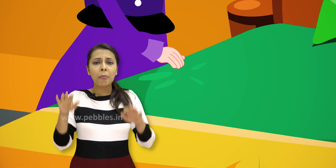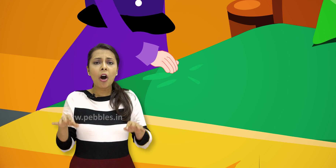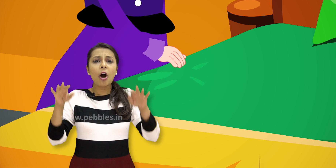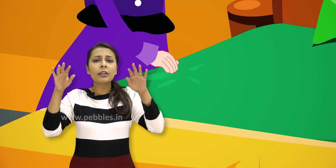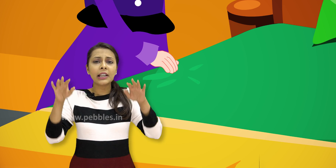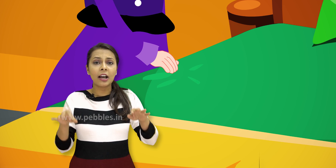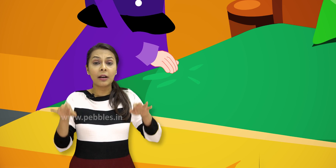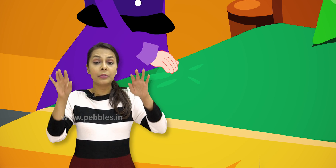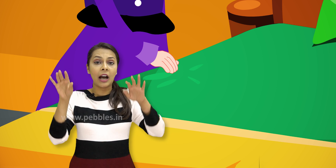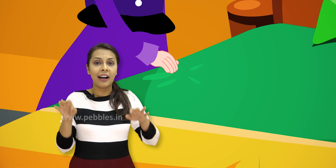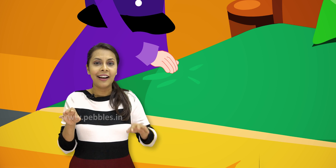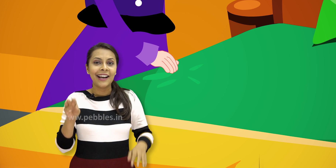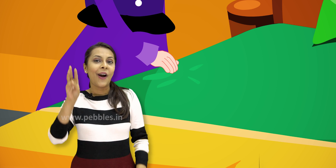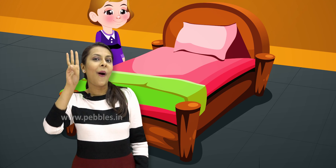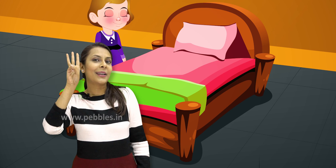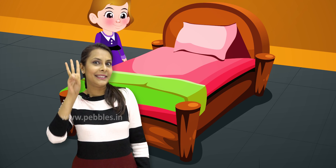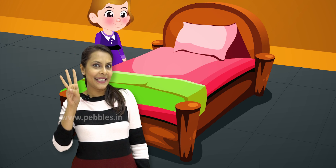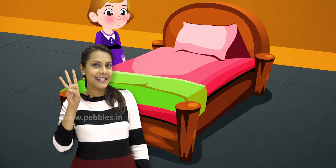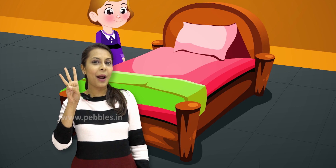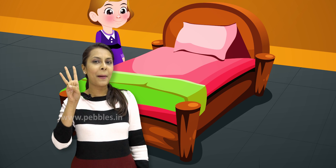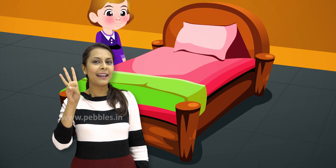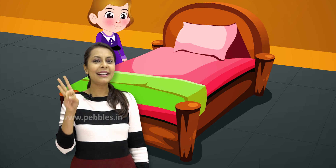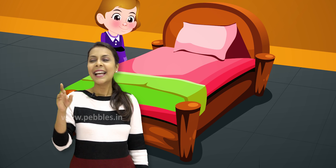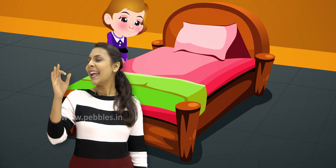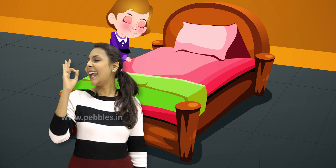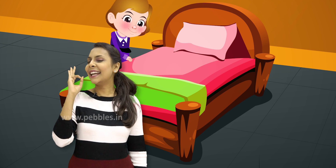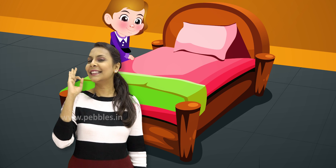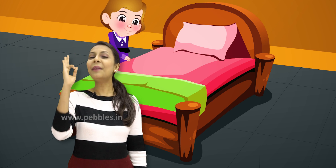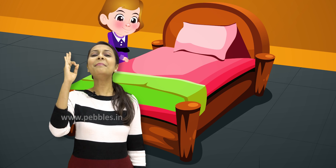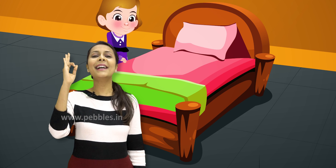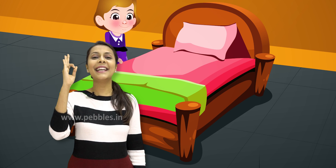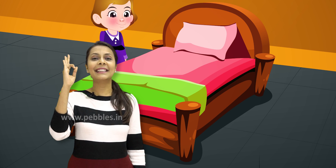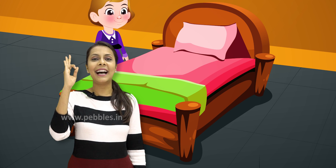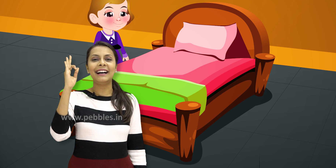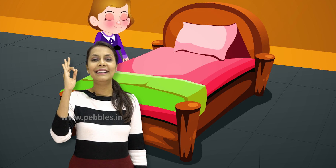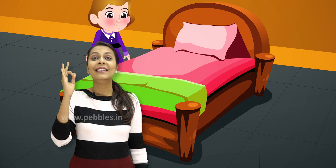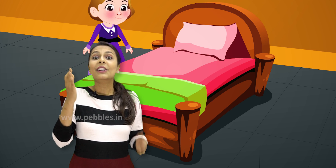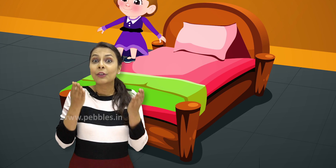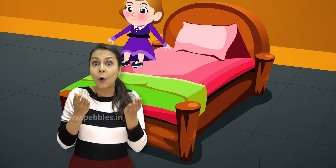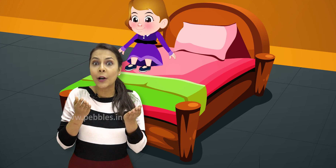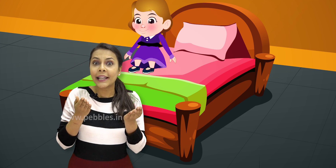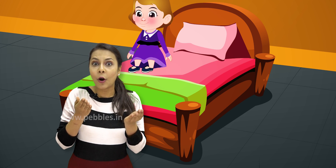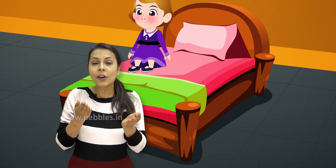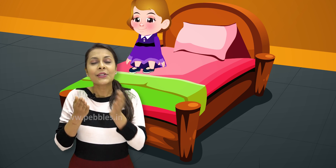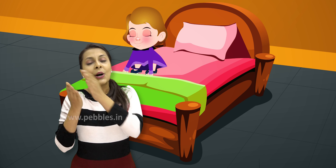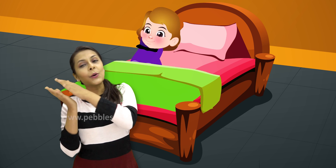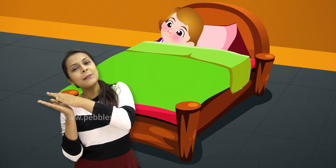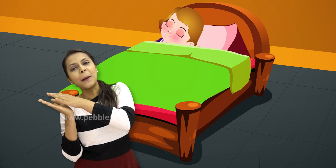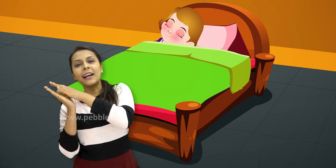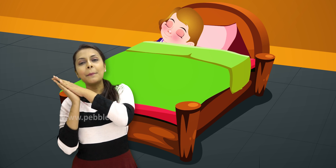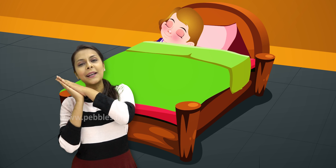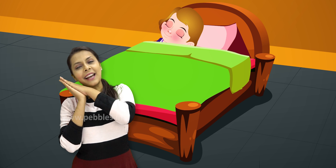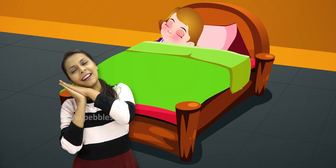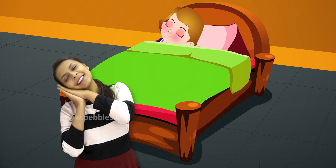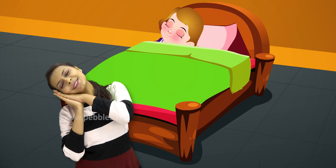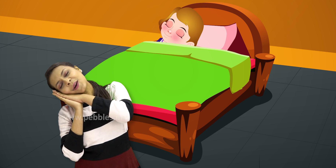बहुत ही नरम था और तीसरा पलंग एकदम बढ़िया था गोल्डी लॉक्स उस